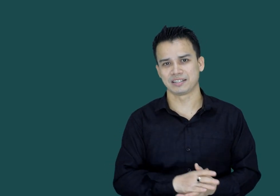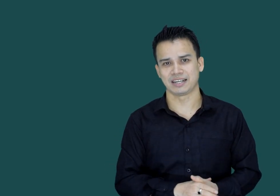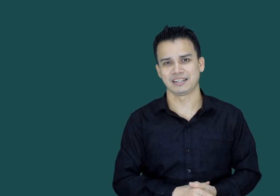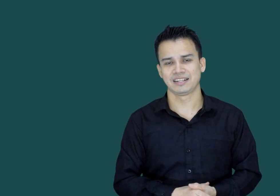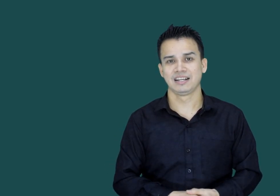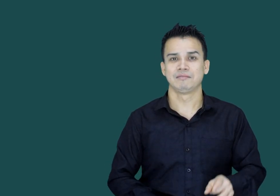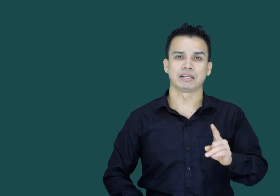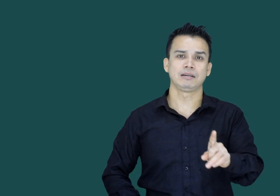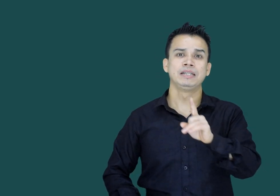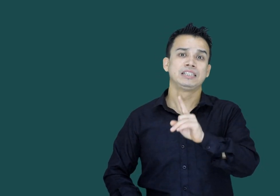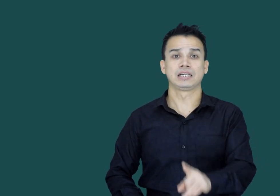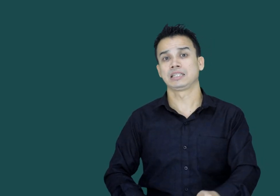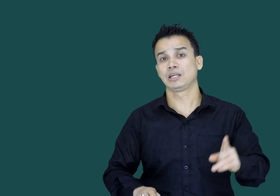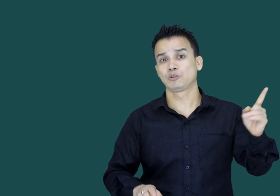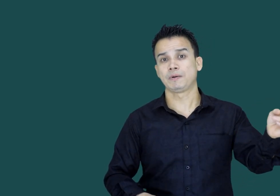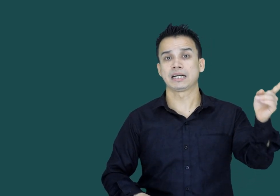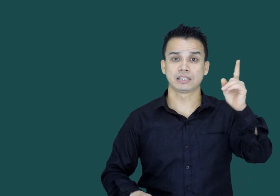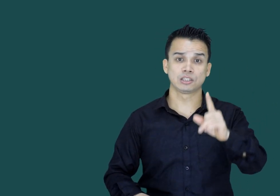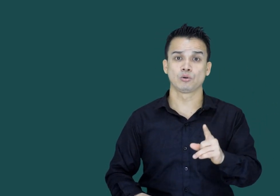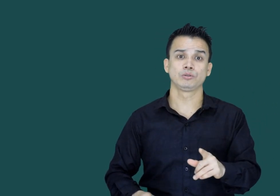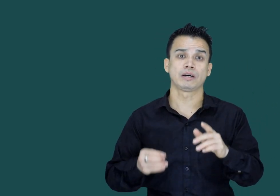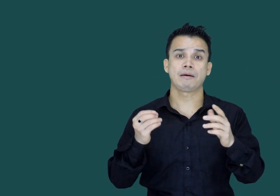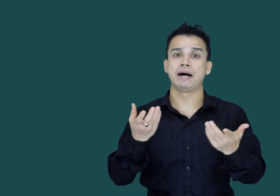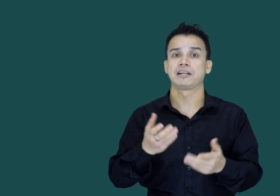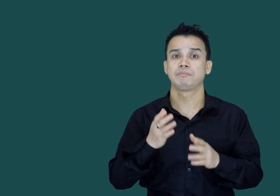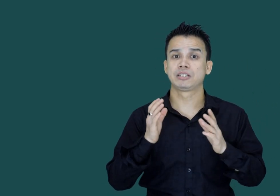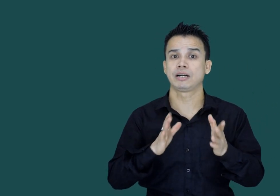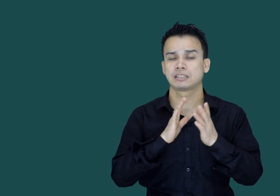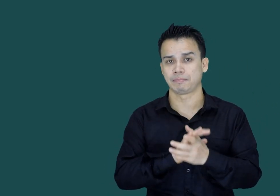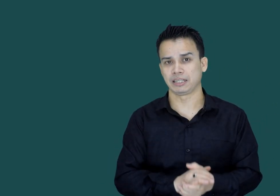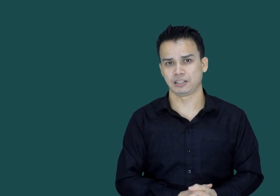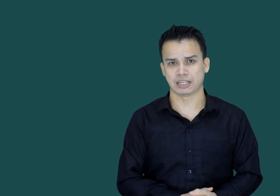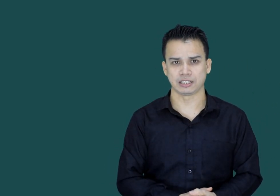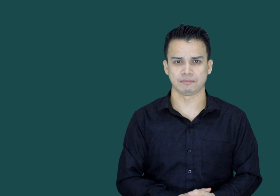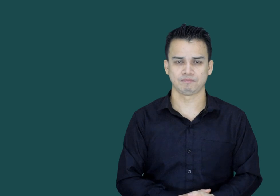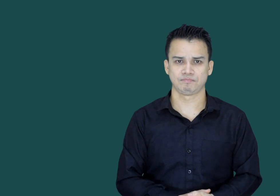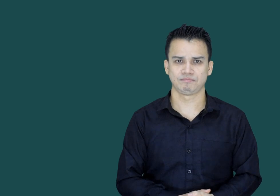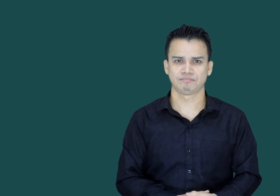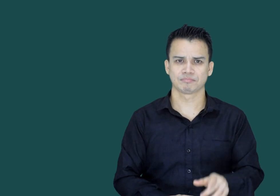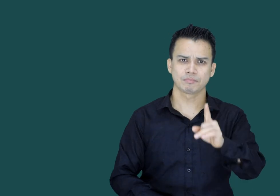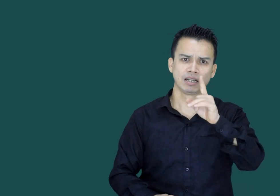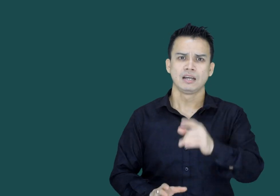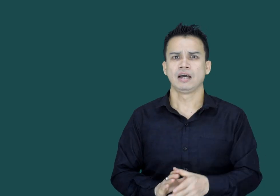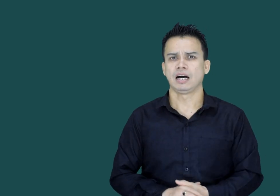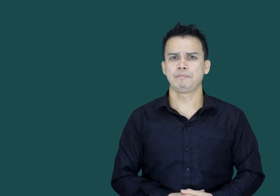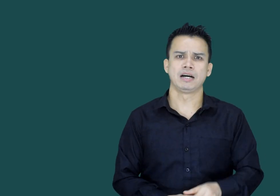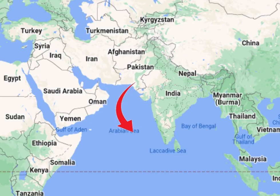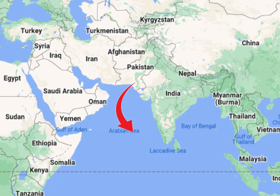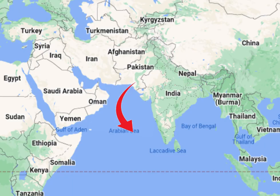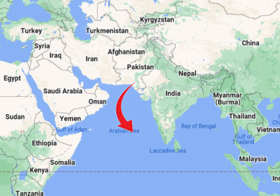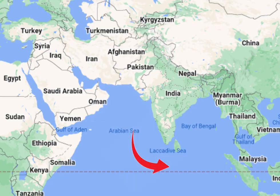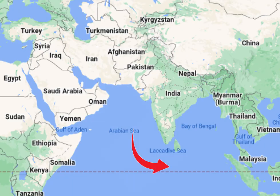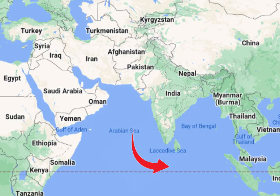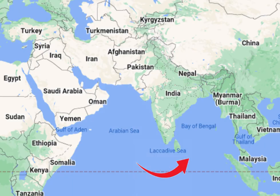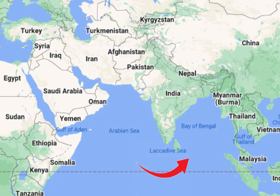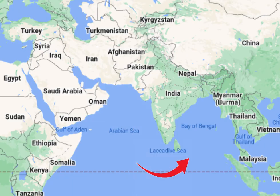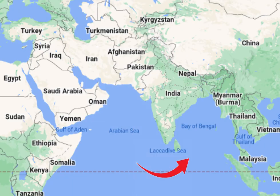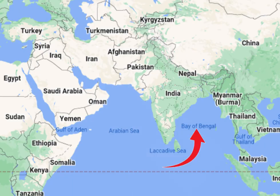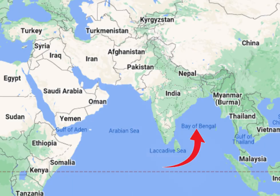دیا ہے مطلب سرحت کے اس پار سے ڈرون دوارہ بھارت پہ ڈرگ سپلائی کیا جاتے ہیں اب پر پاکستان اور افغانستان سے